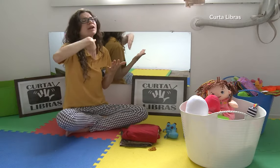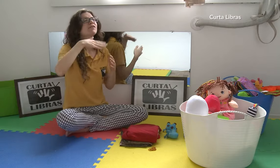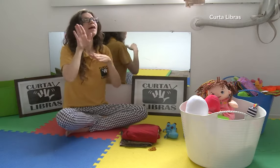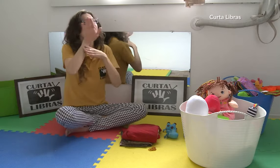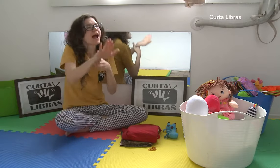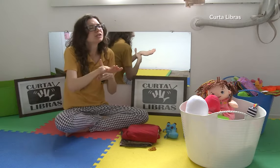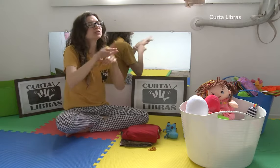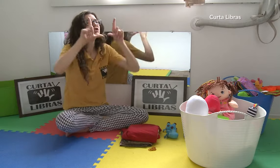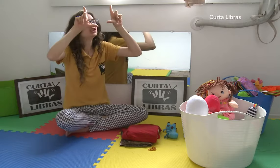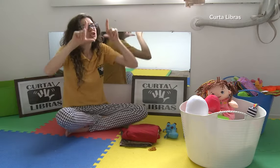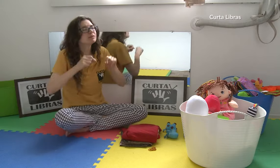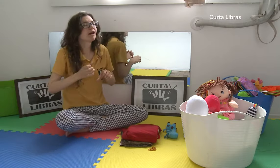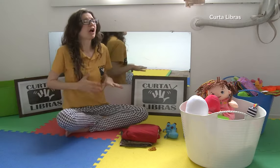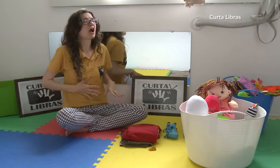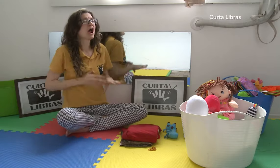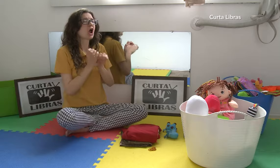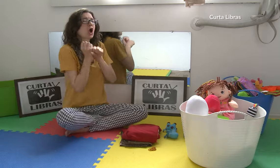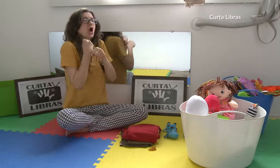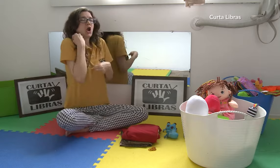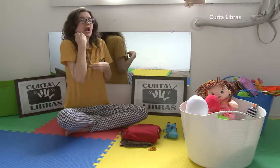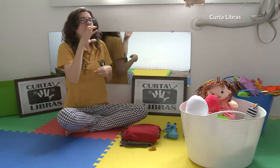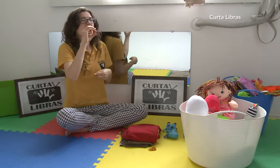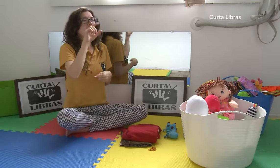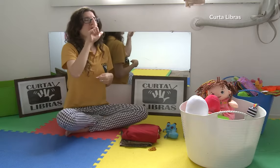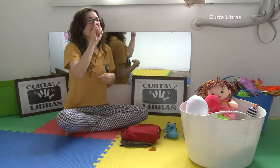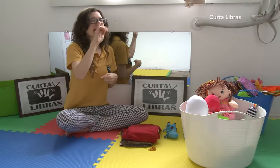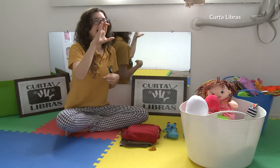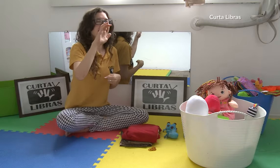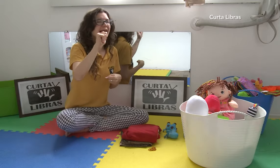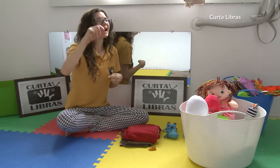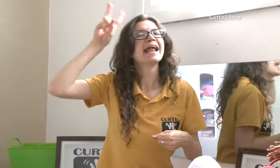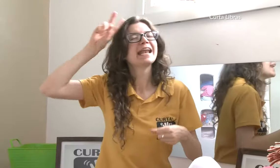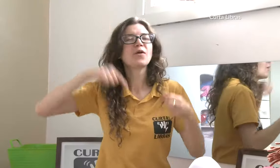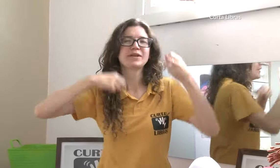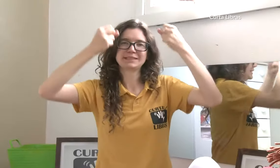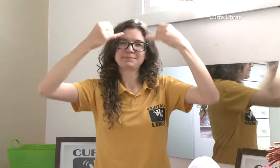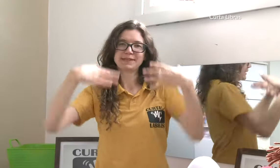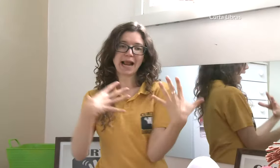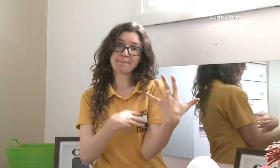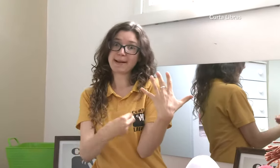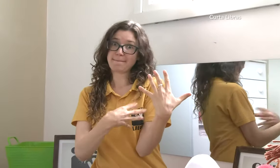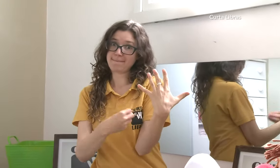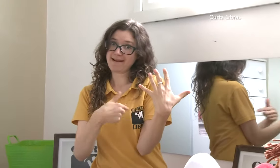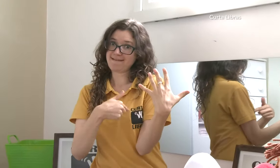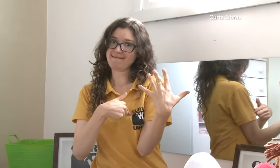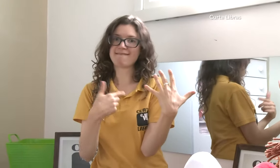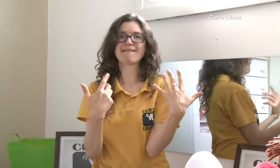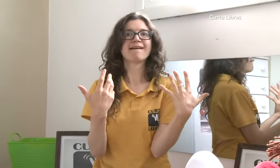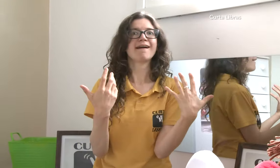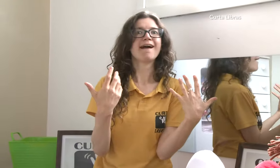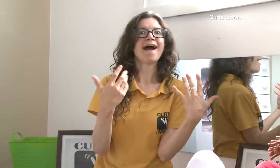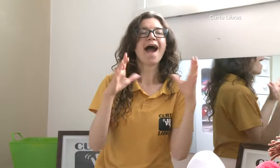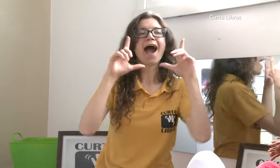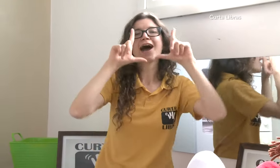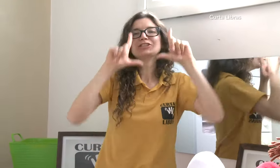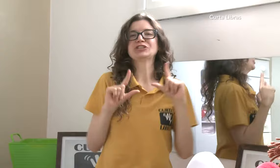É comprovado que o sling também ajuda a diminuir as cólicas e estabelece esse vínculo de confiança entre a mãe